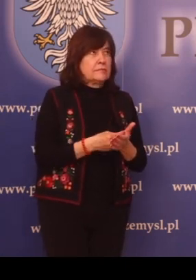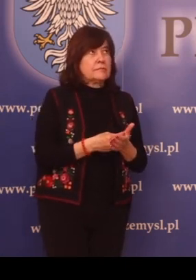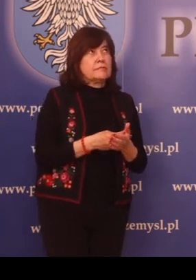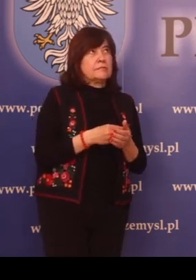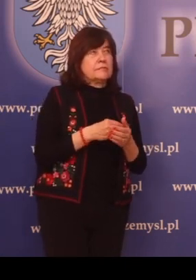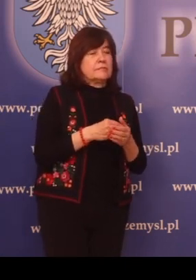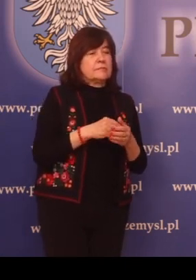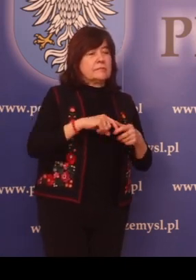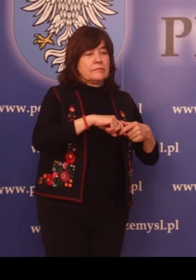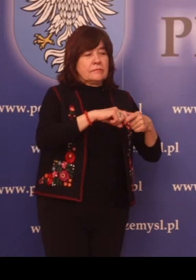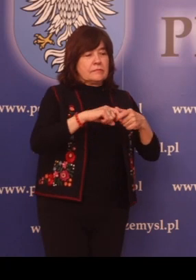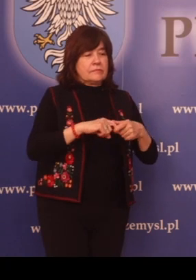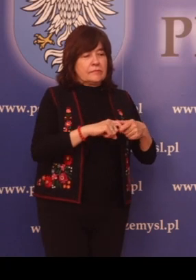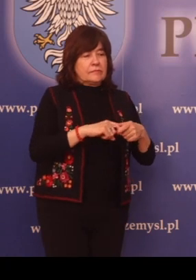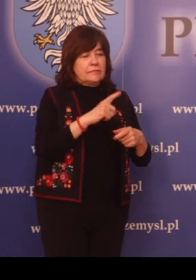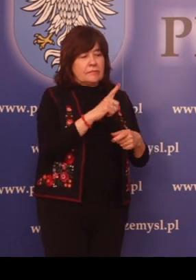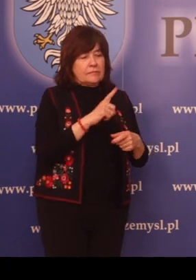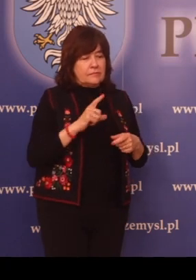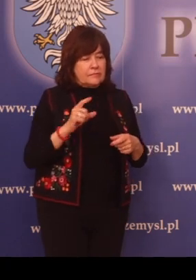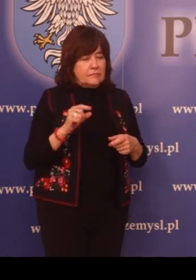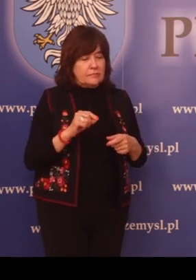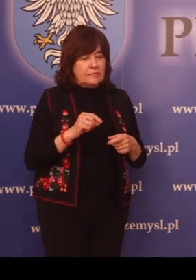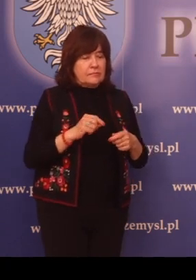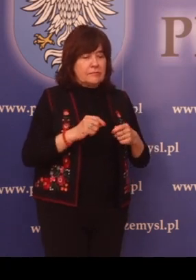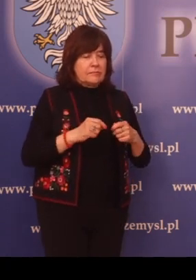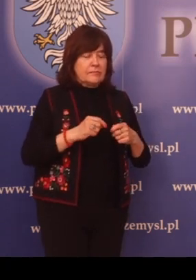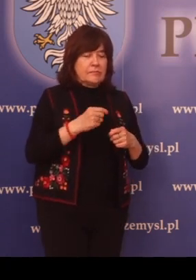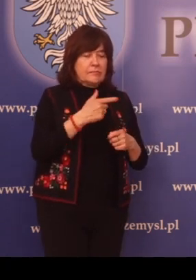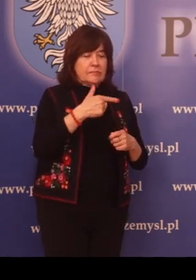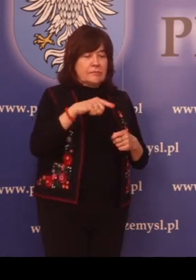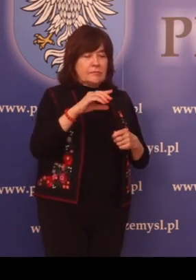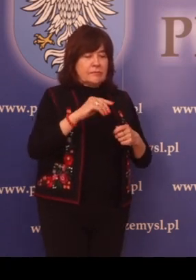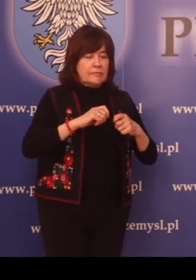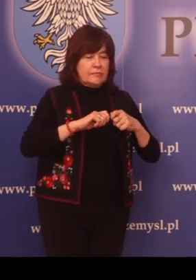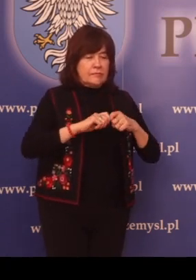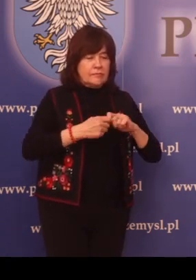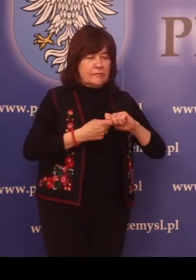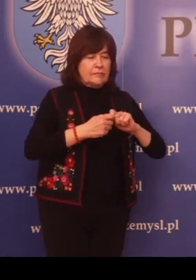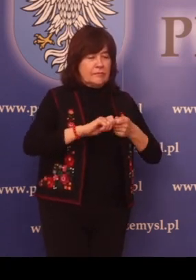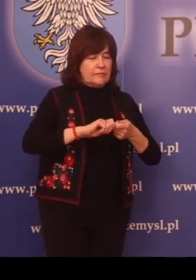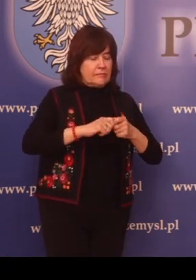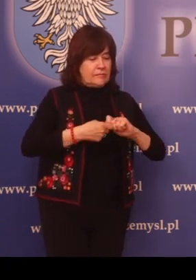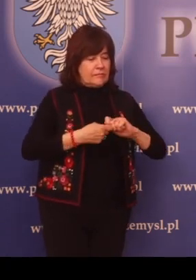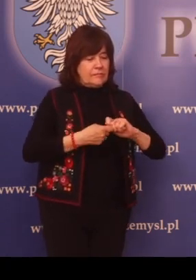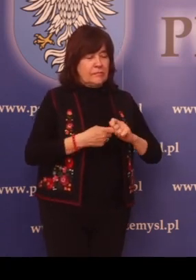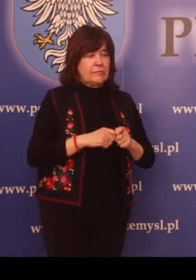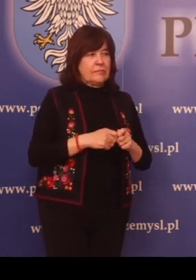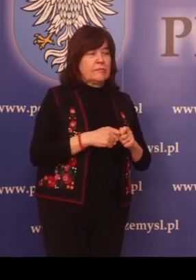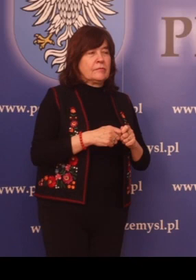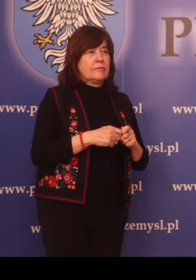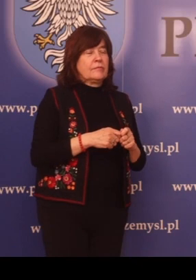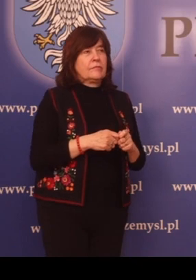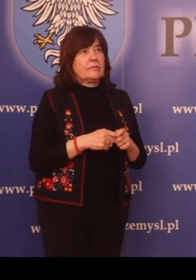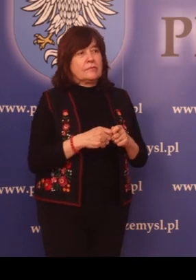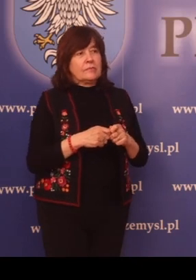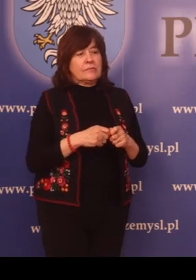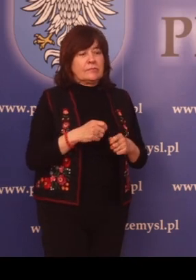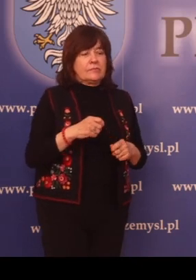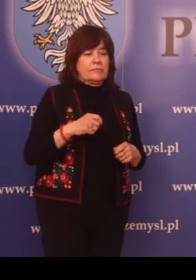unieszkodliwianiem odpadów zawierających azbest z terenu powiatu przemyskiego.